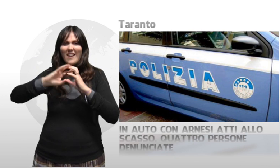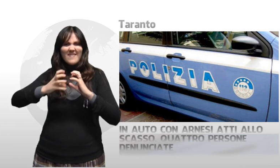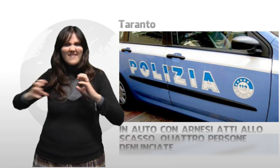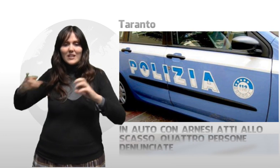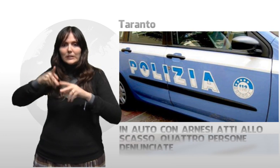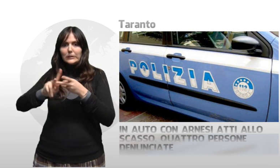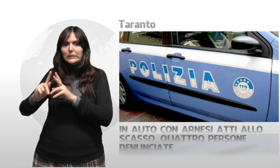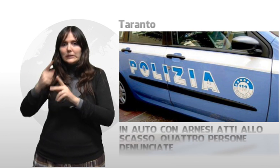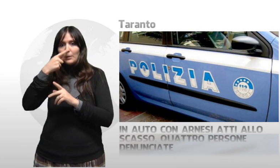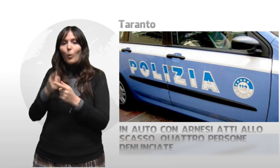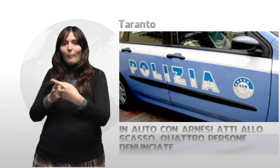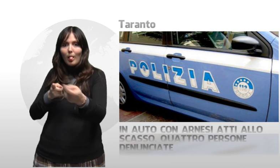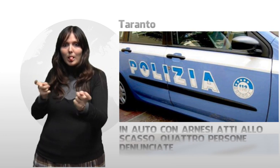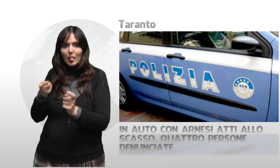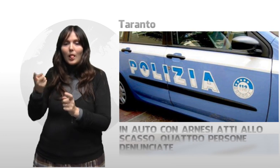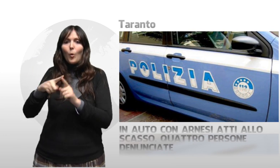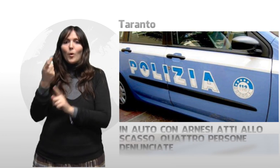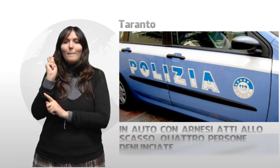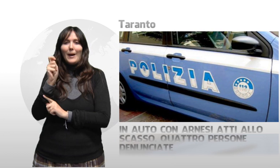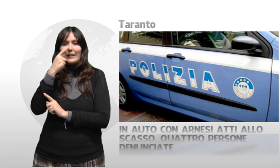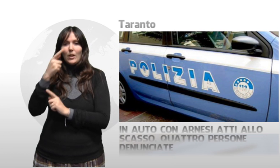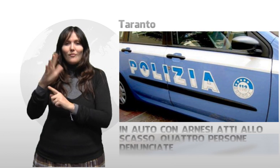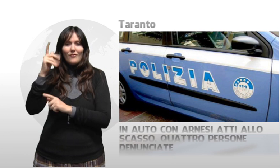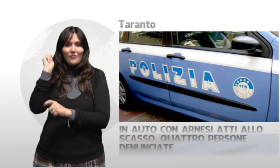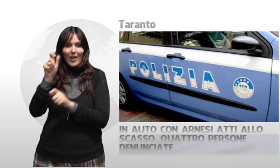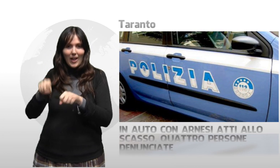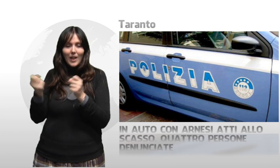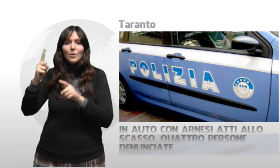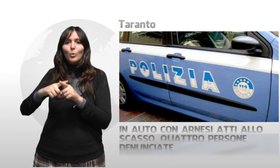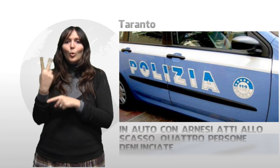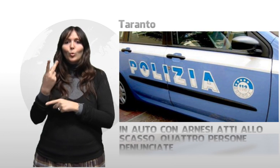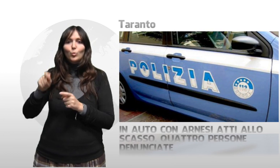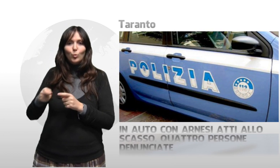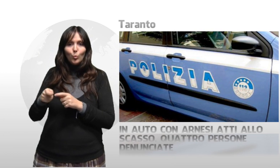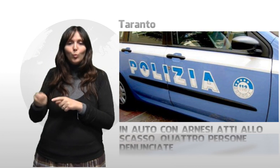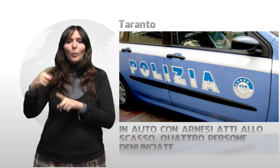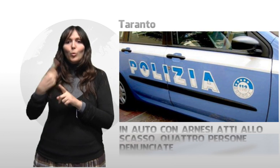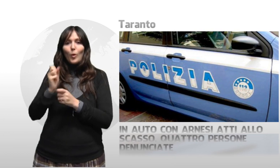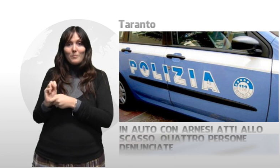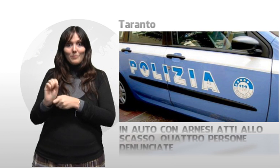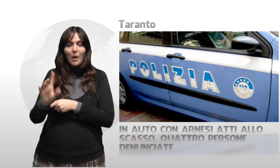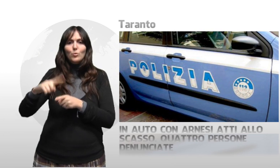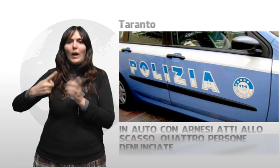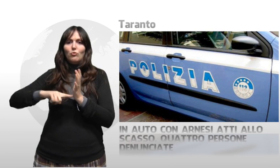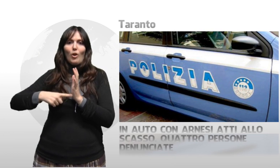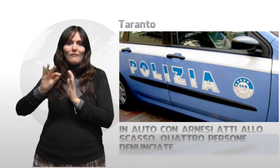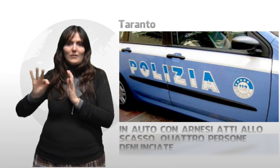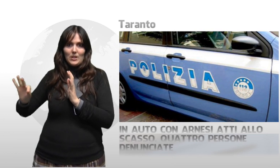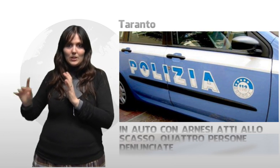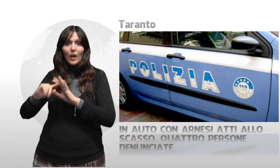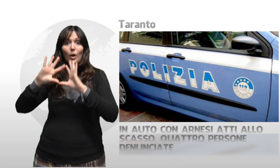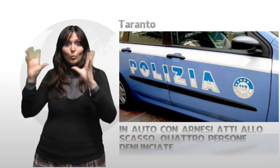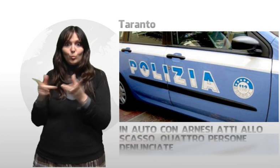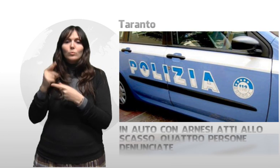arnesi atti allo scasso tra cui un piede di porco, un martelletto frangivetri, due spadini, una torcia e alcuni cacciavite.